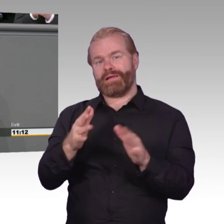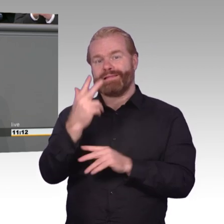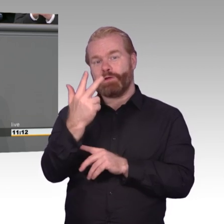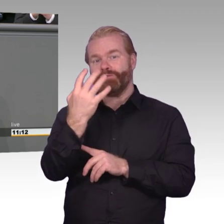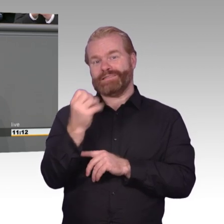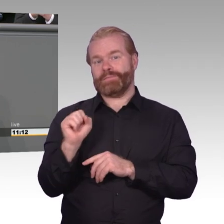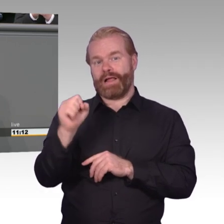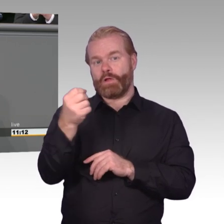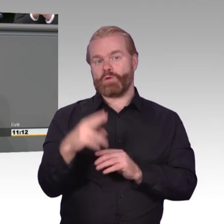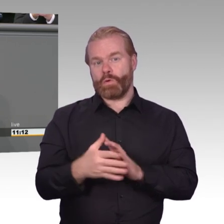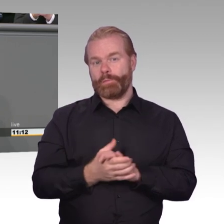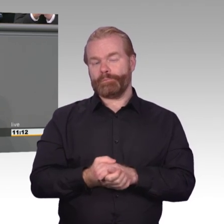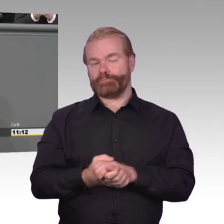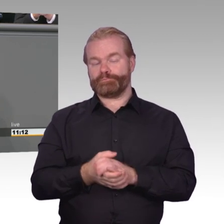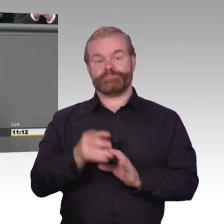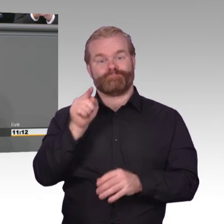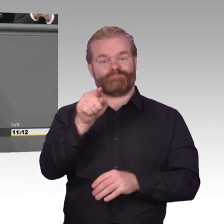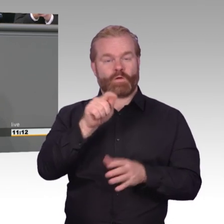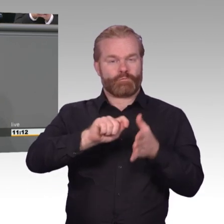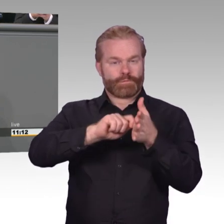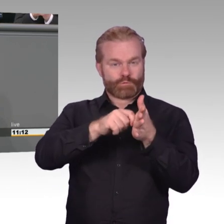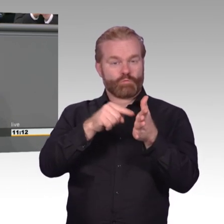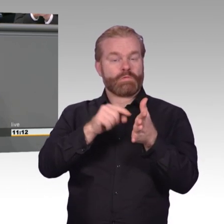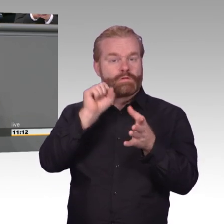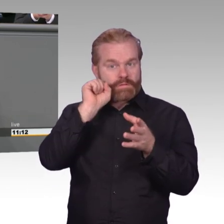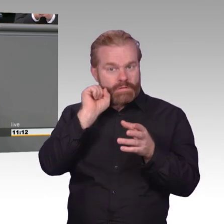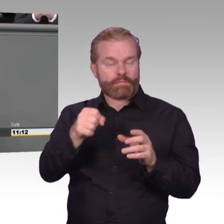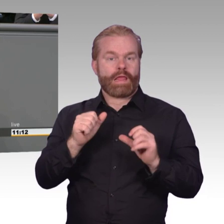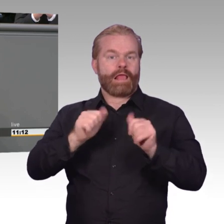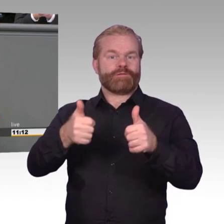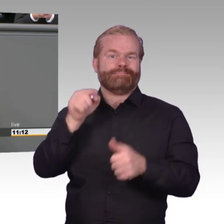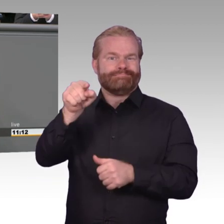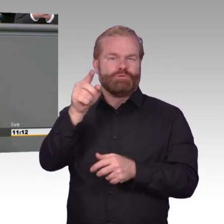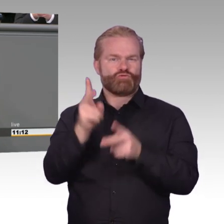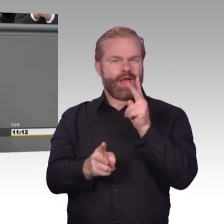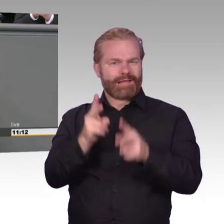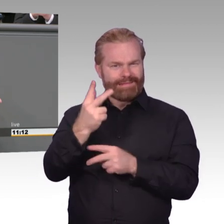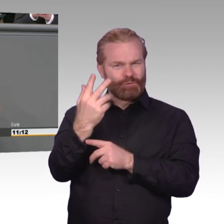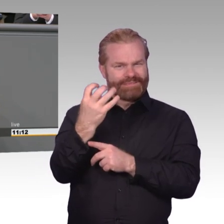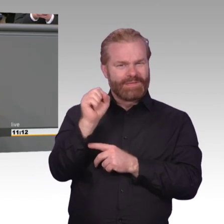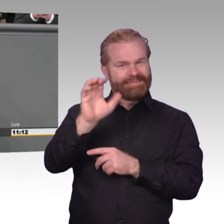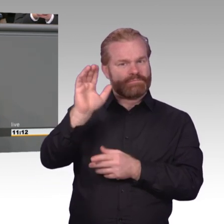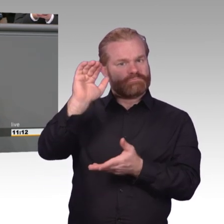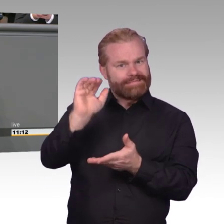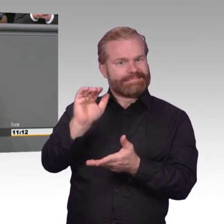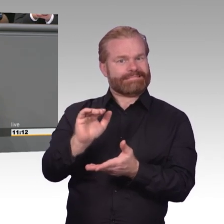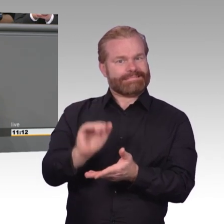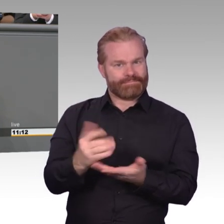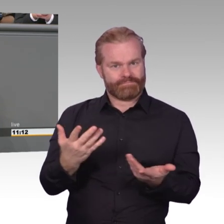schwer und das ist ja auch Sinn und Zweck der Sache. Seit Jahren gibt es immer wieder Forderungen, Verschlüsselung zu schwächen, insbesondere im